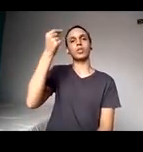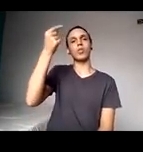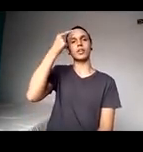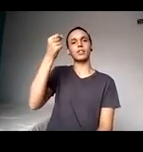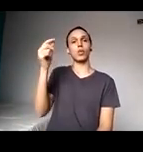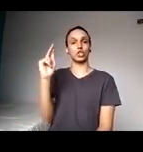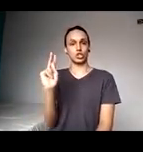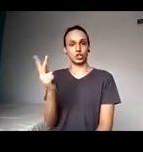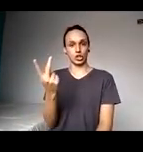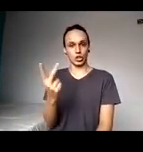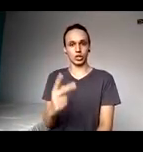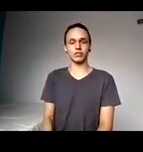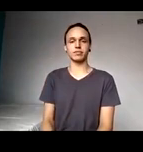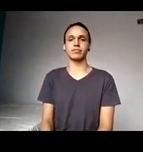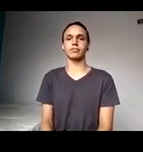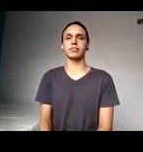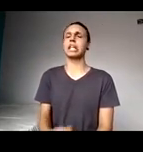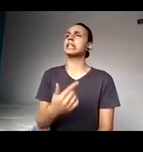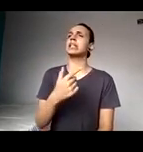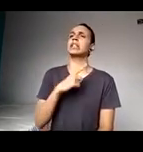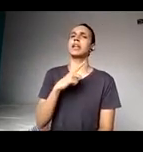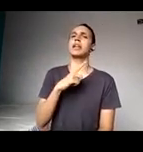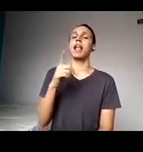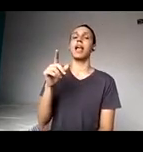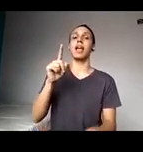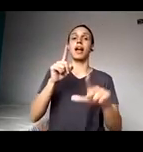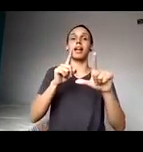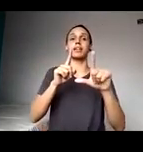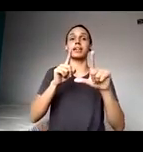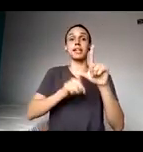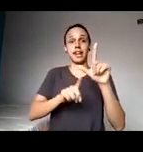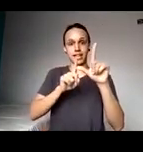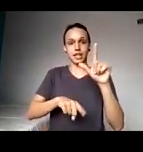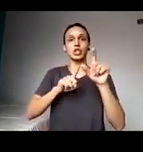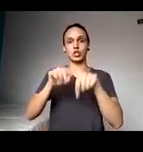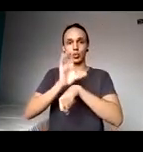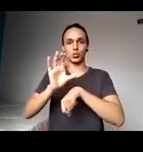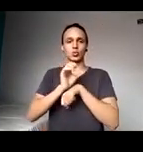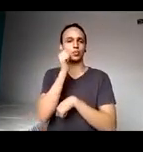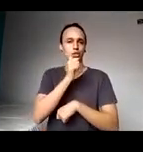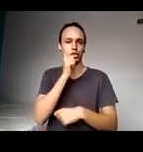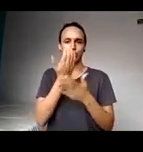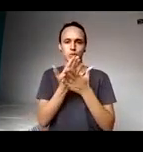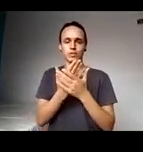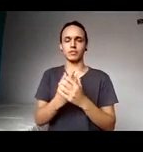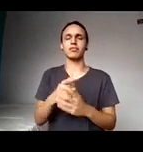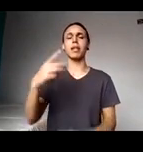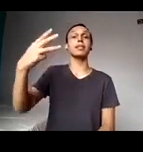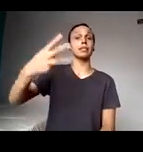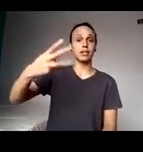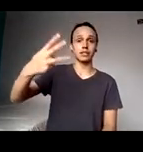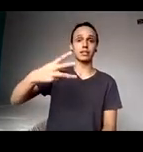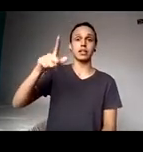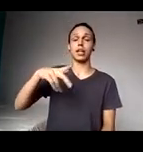em, a outra é uma moça em letras e temos uma terceira que é um caso bastante complexo, que eu